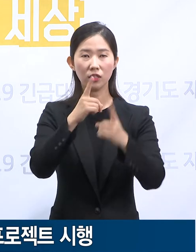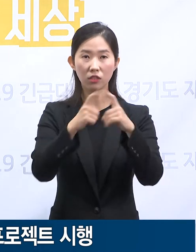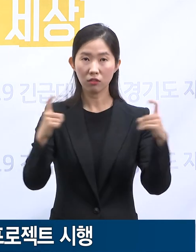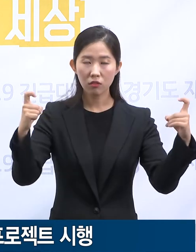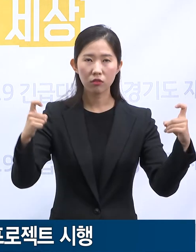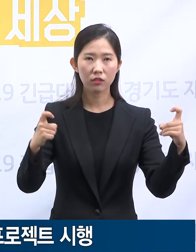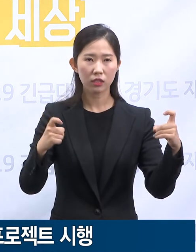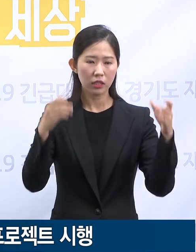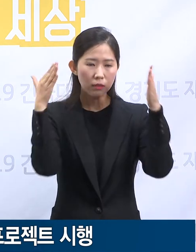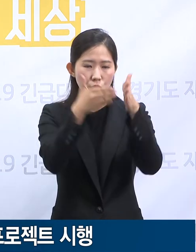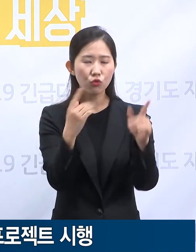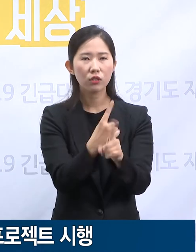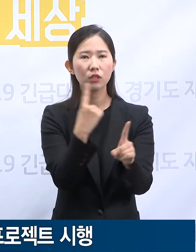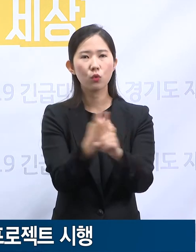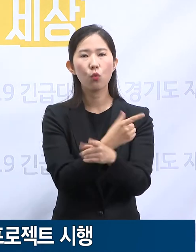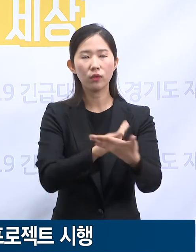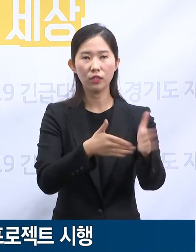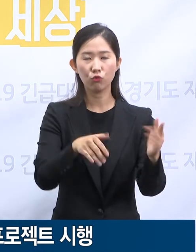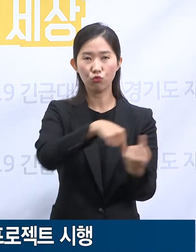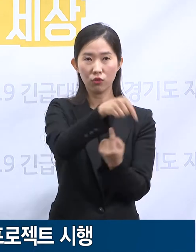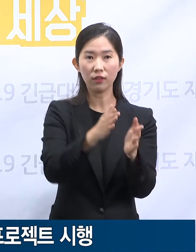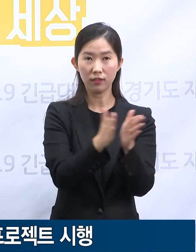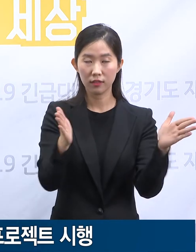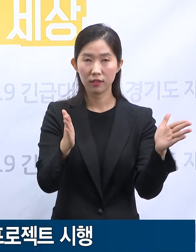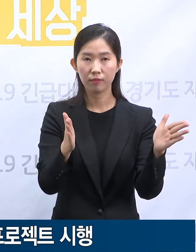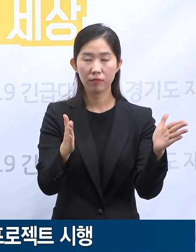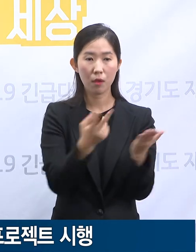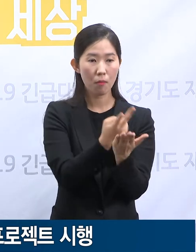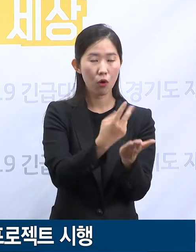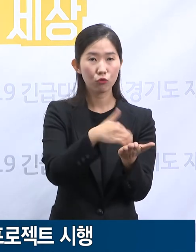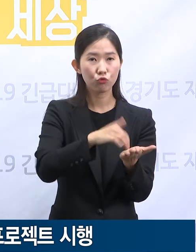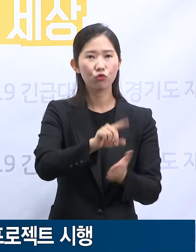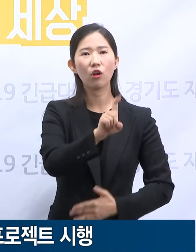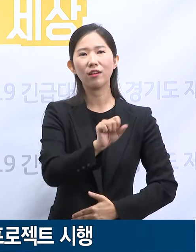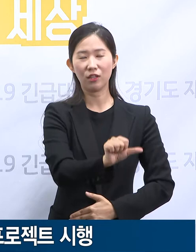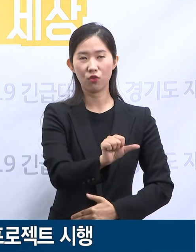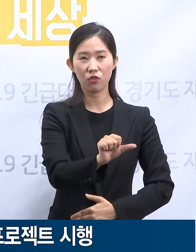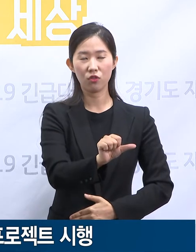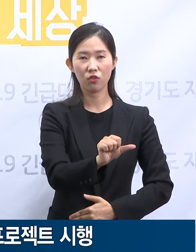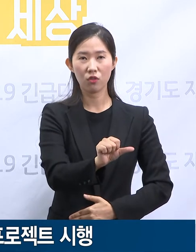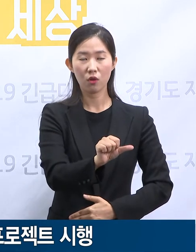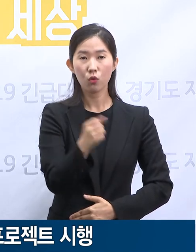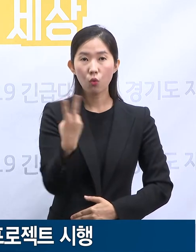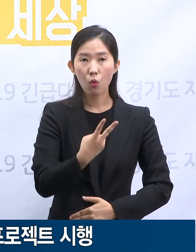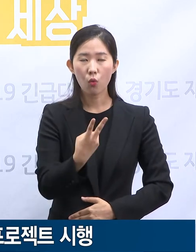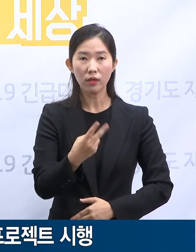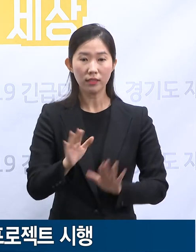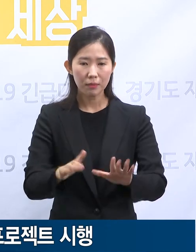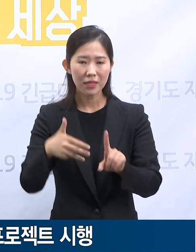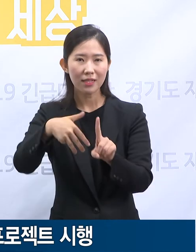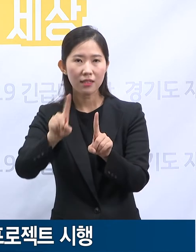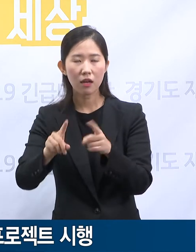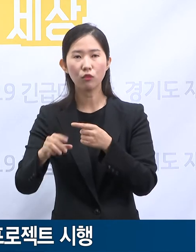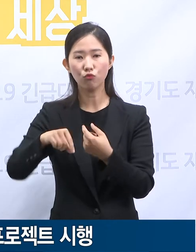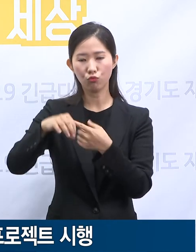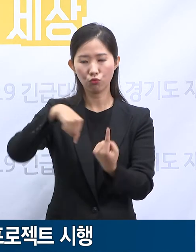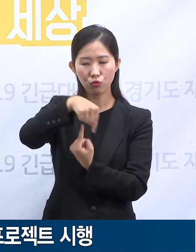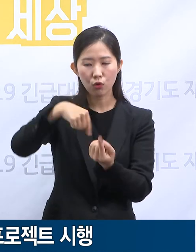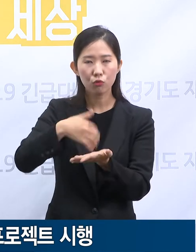기계호흡기 적용까지 가능한 병상을 최대 15개의 병상 확보했고 1차로 7병상 운영을 시작하였습니다.